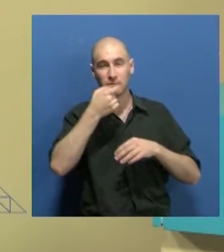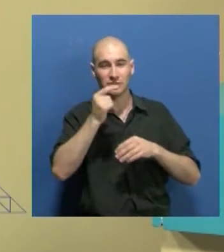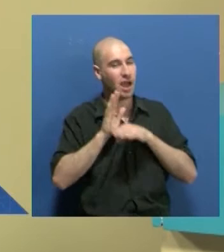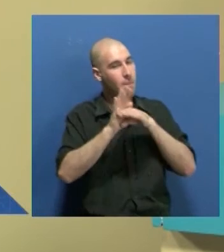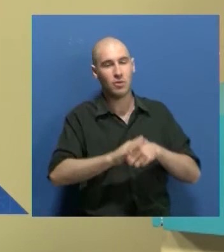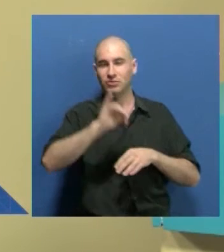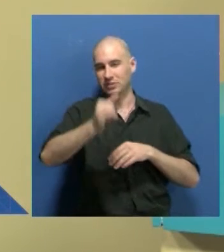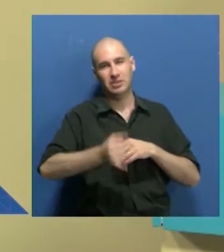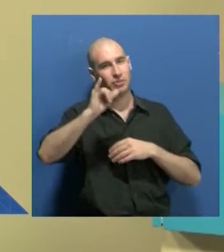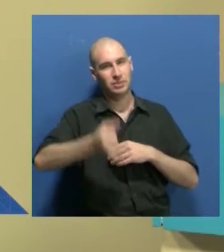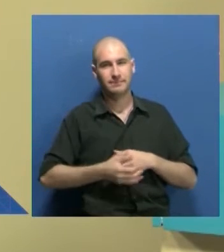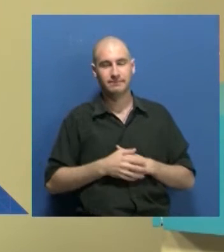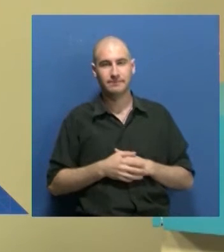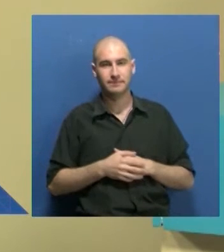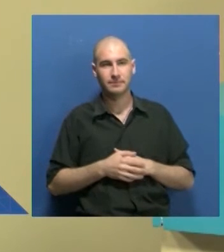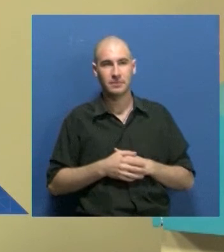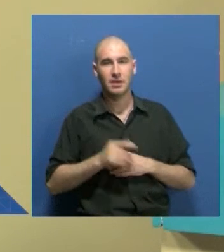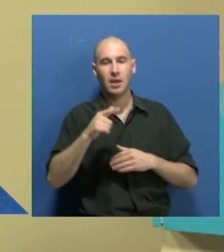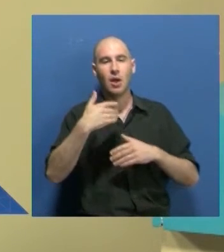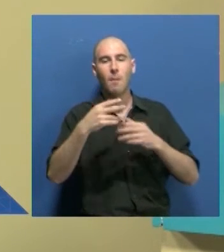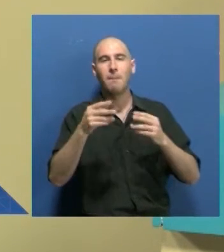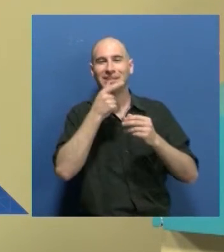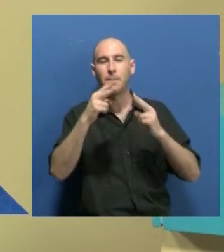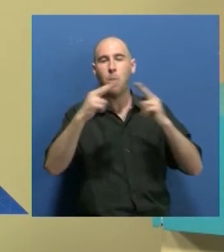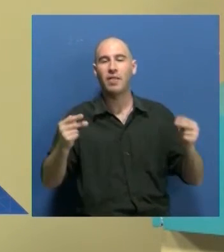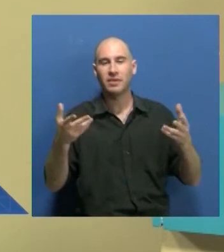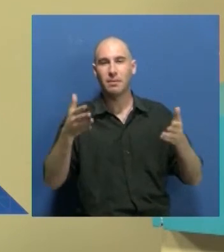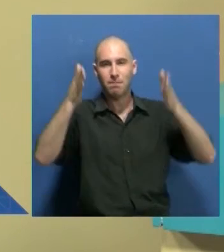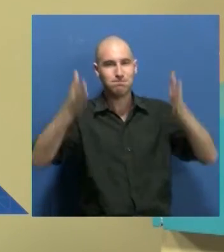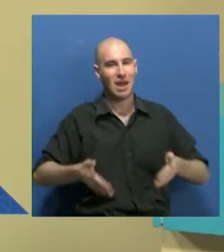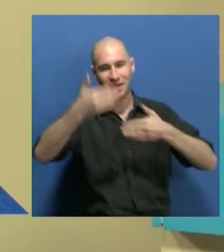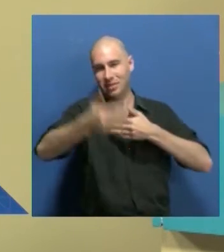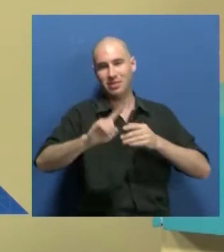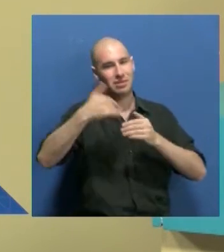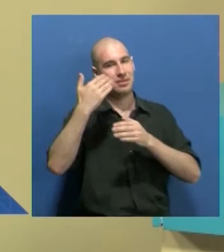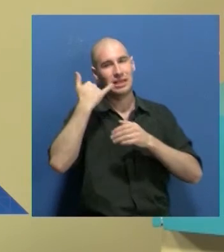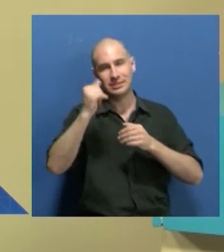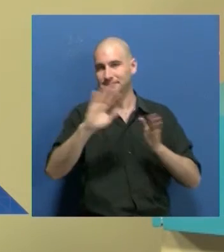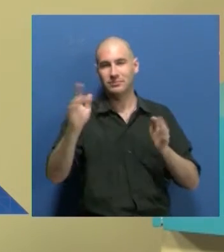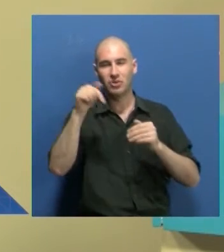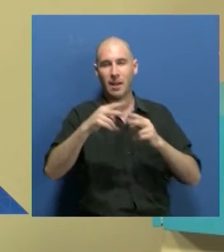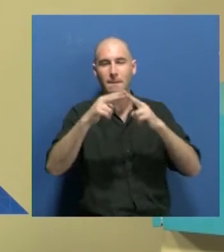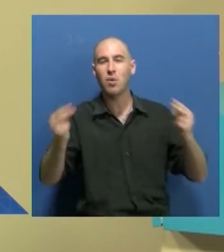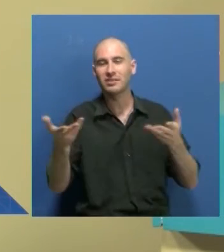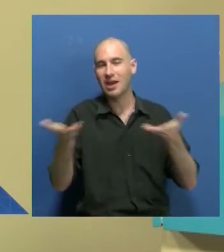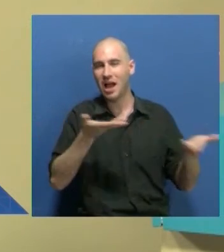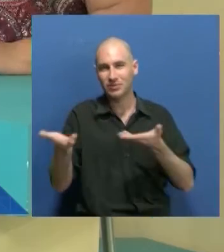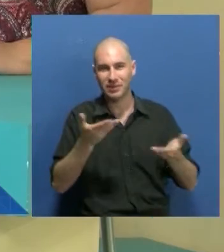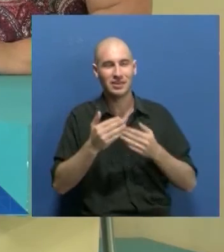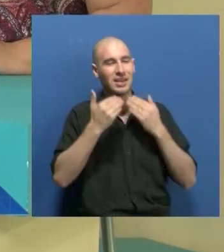Absolutamente. Y construir puentes. Ya las paredes las construyen otros, así que nosotros tenemos que construir puentes. Bueno, muchísimas gracias. www